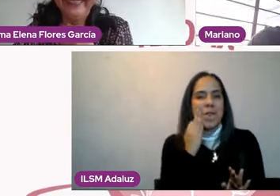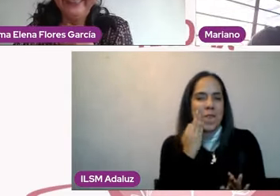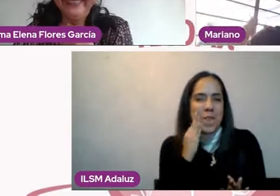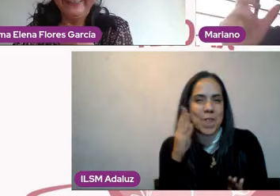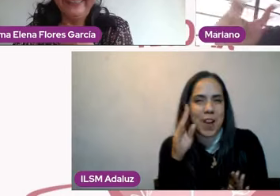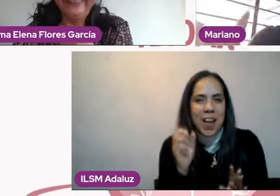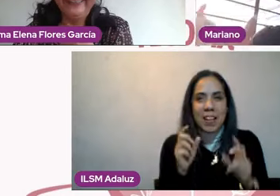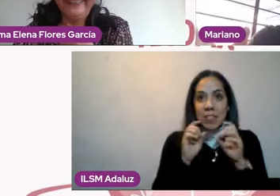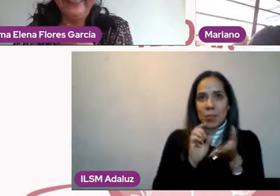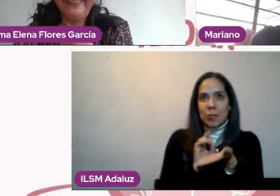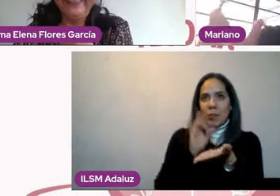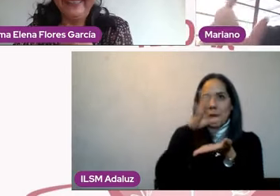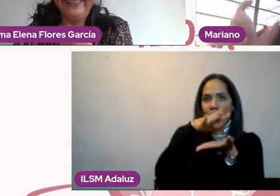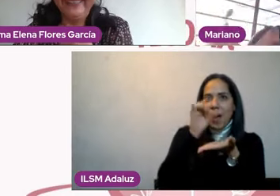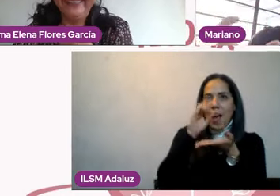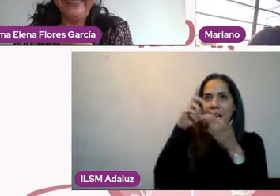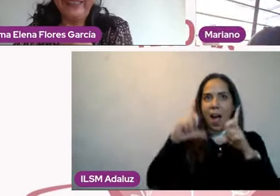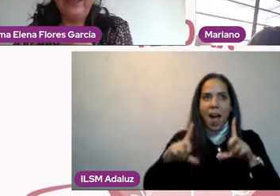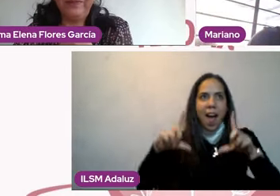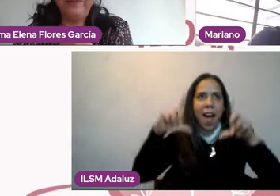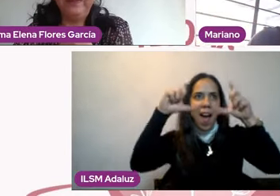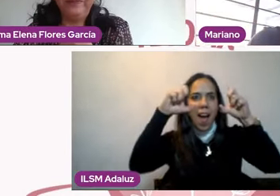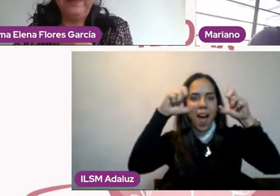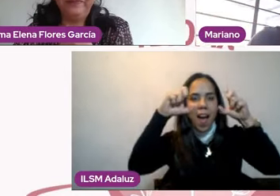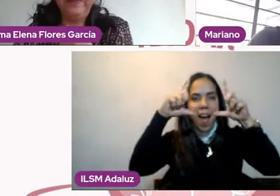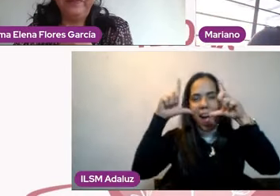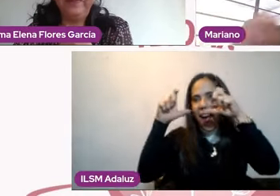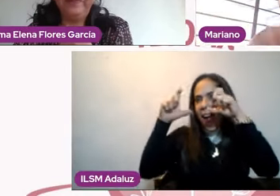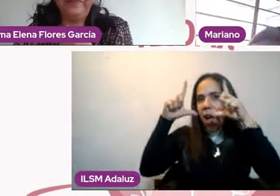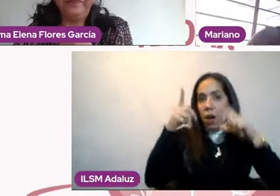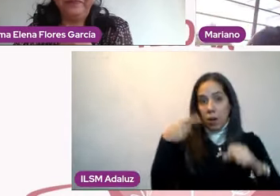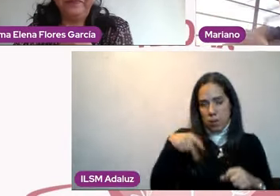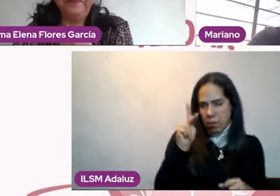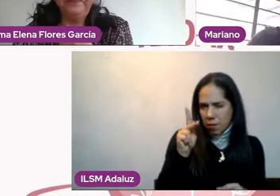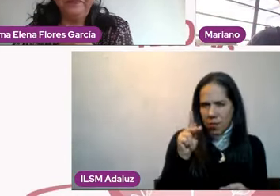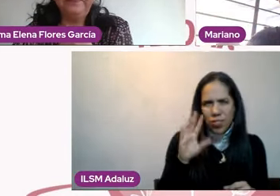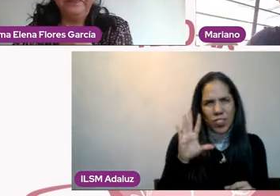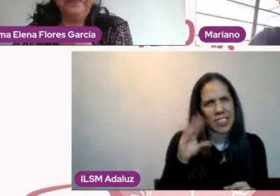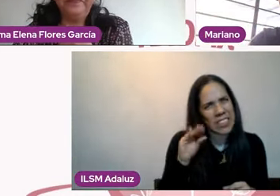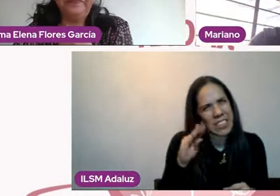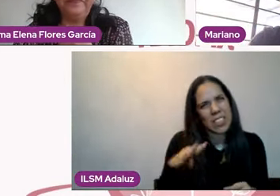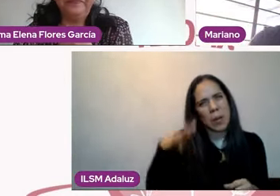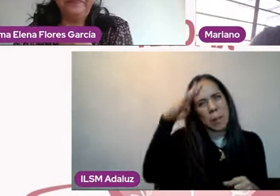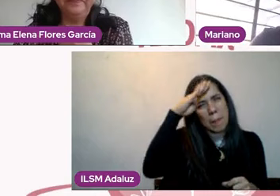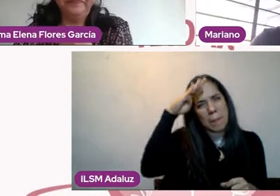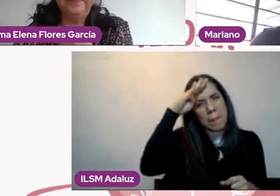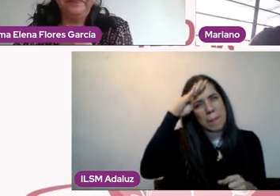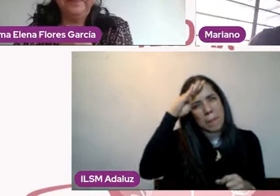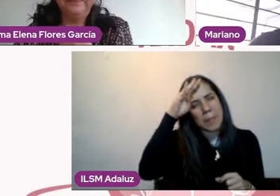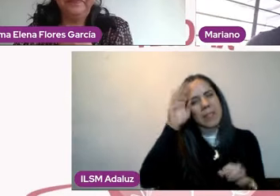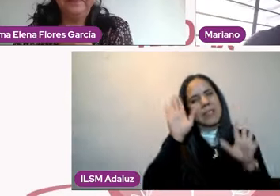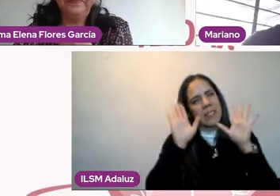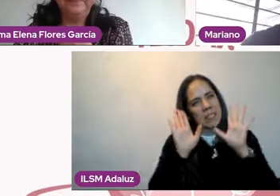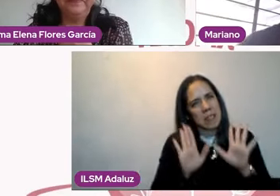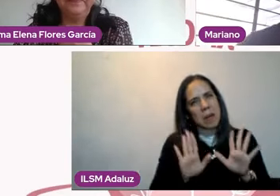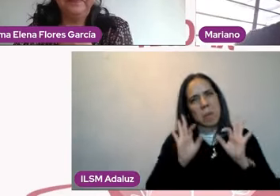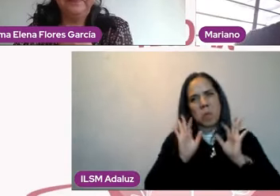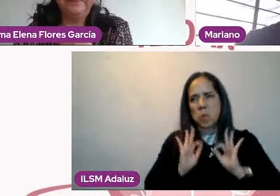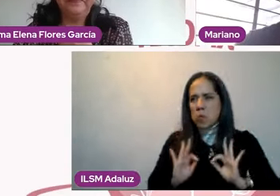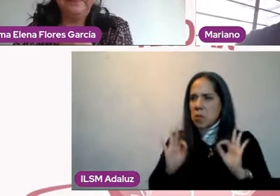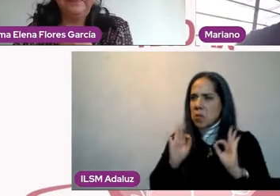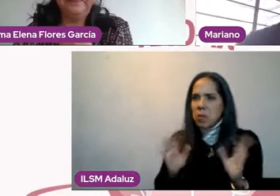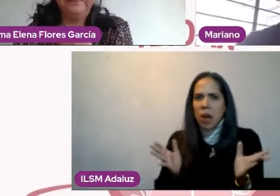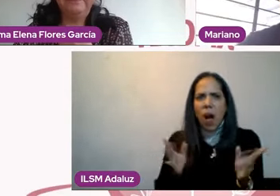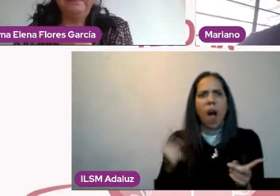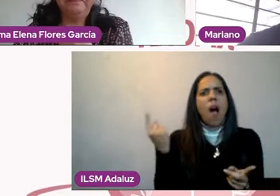pero si no tenemos la conciencia de analizar estos rubros de la pareja, pues eventualmente vamos